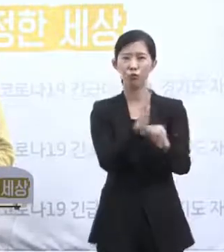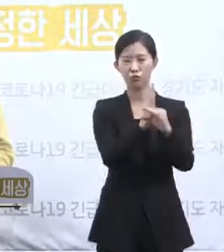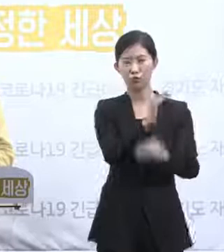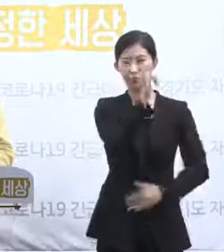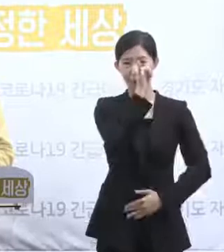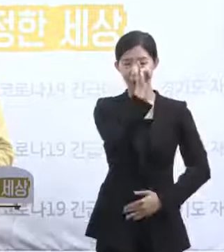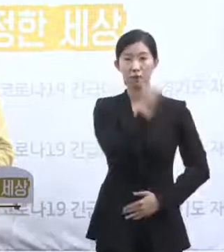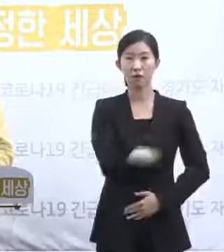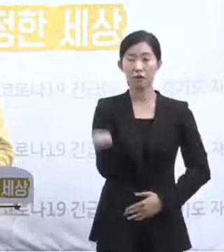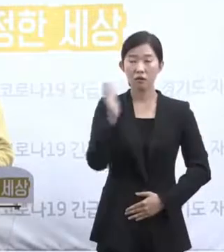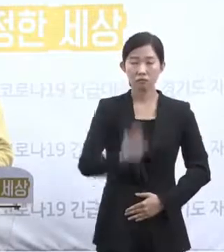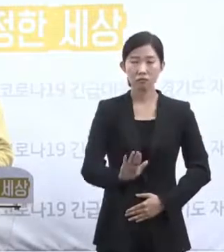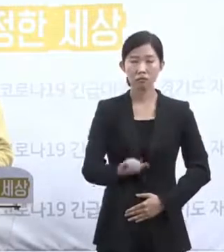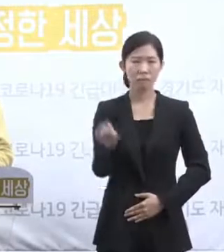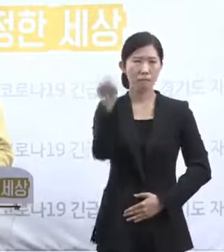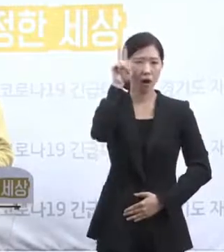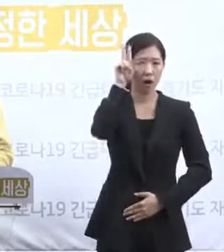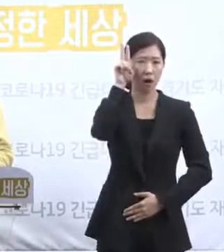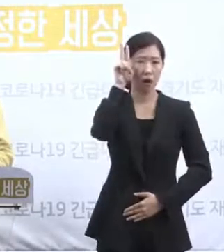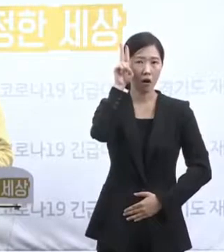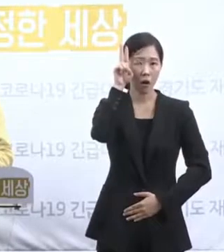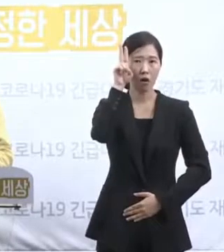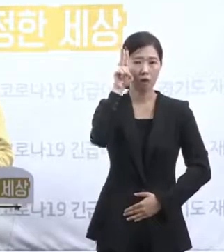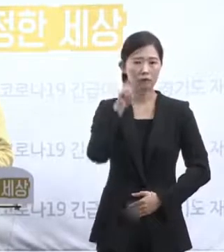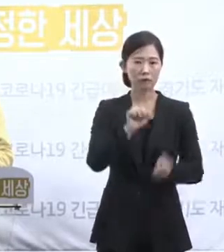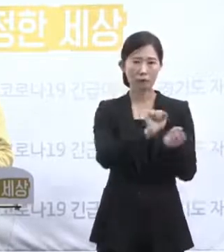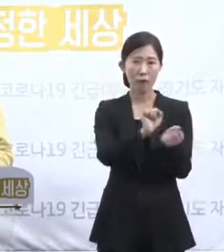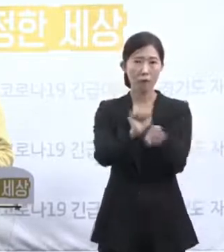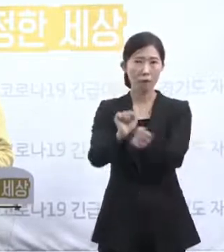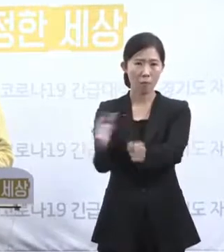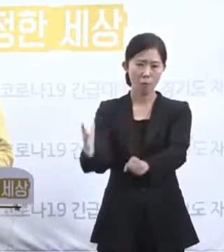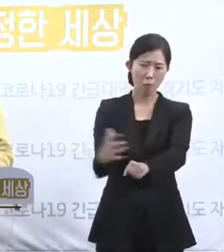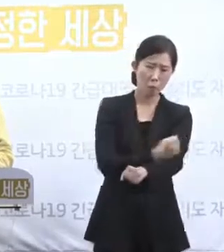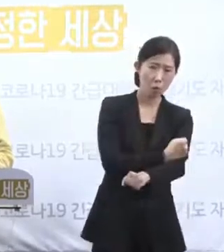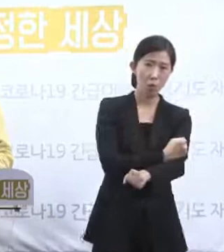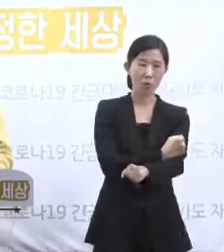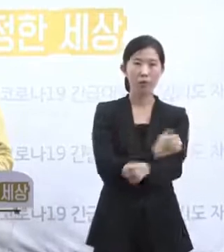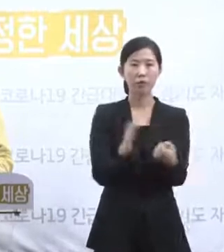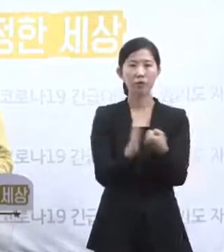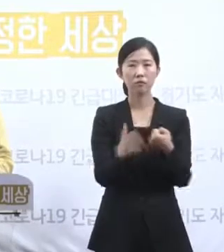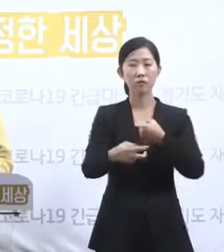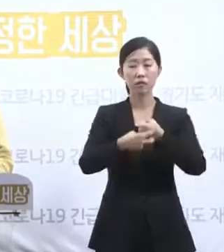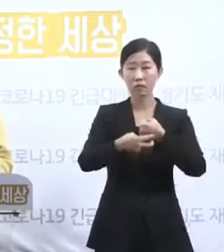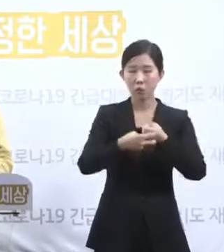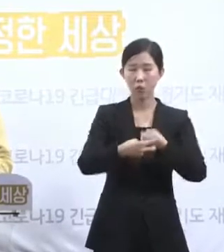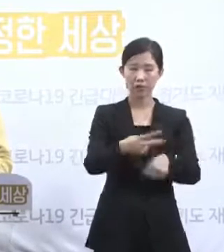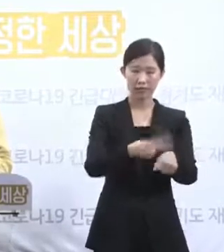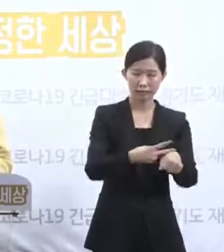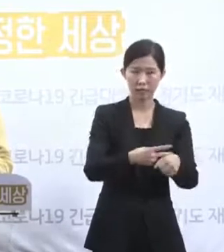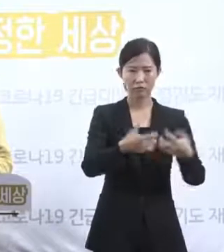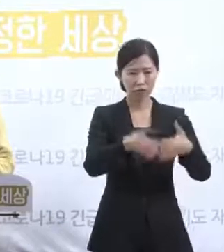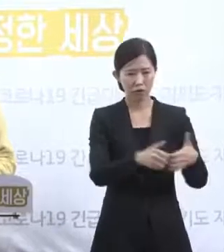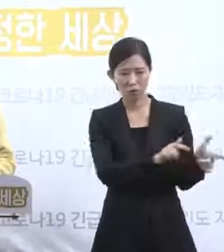예측을 초월한 급작스러운 감염의 폭증으로 의료용량 확충에 상당한 제약이